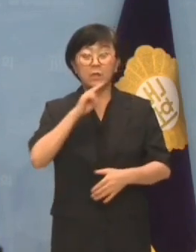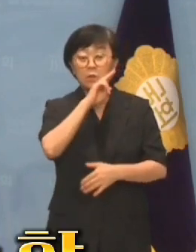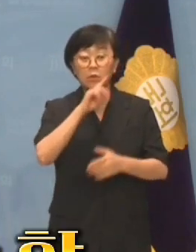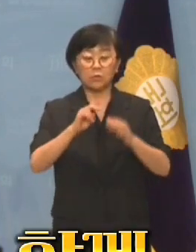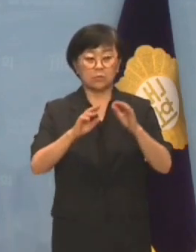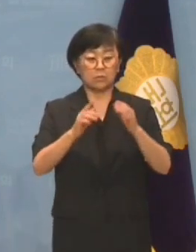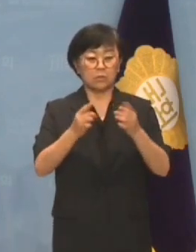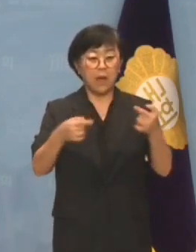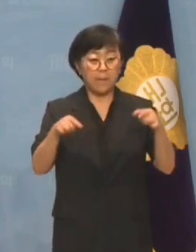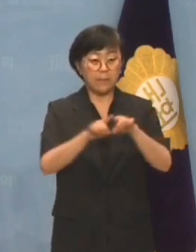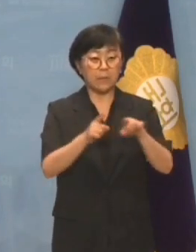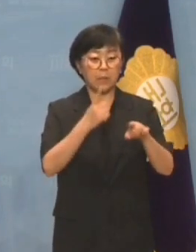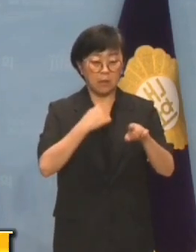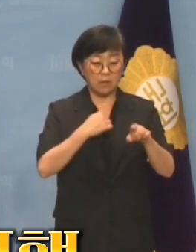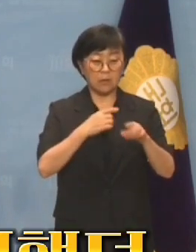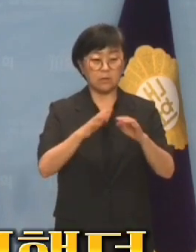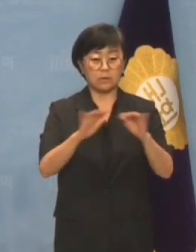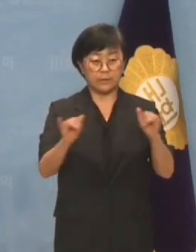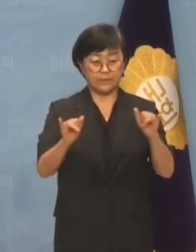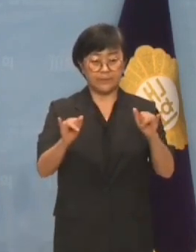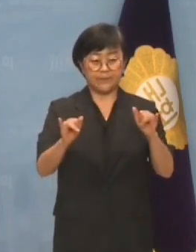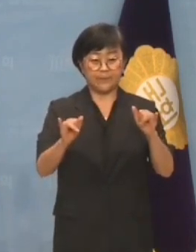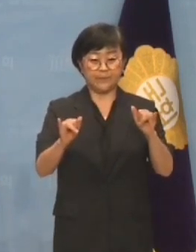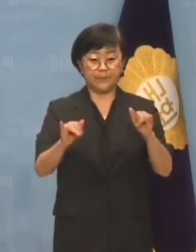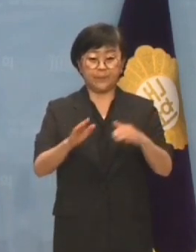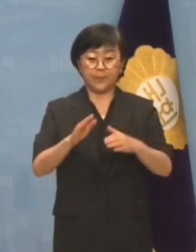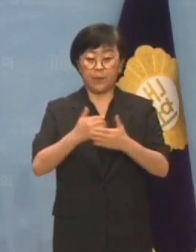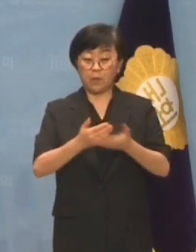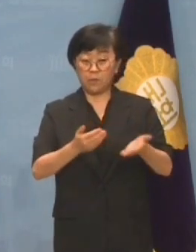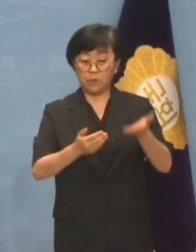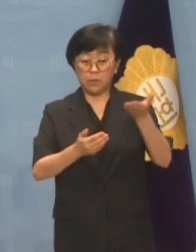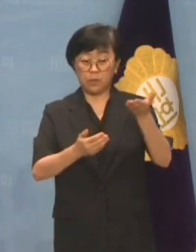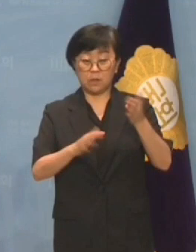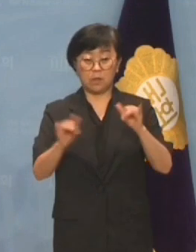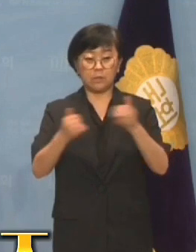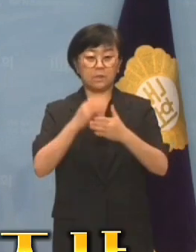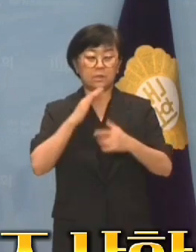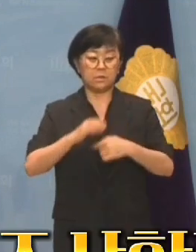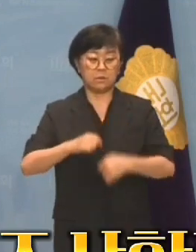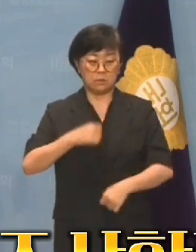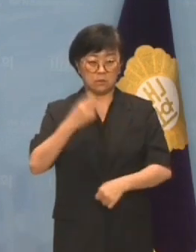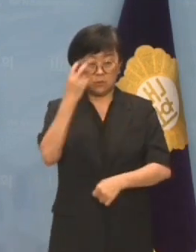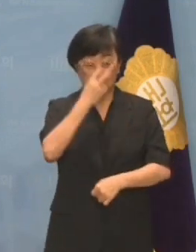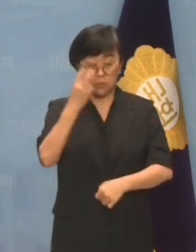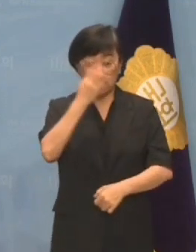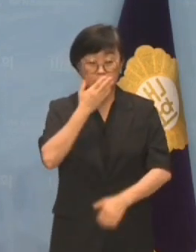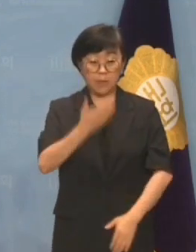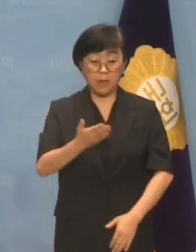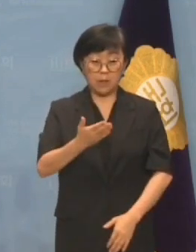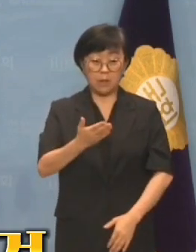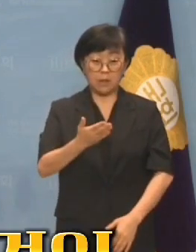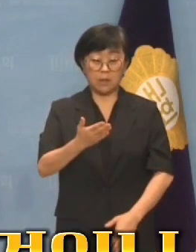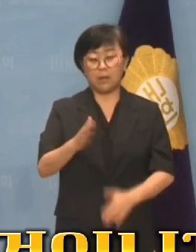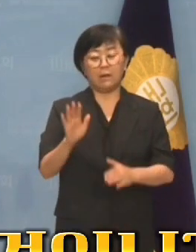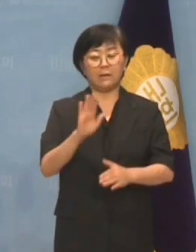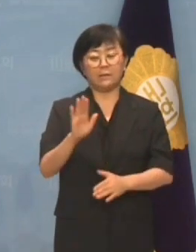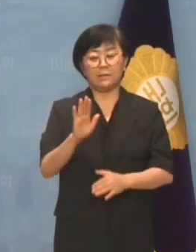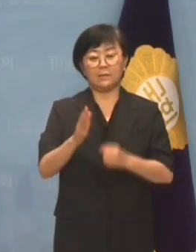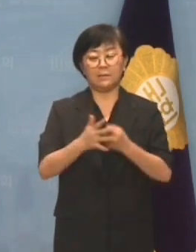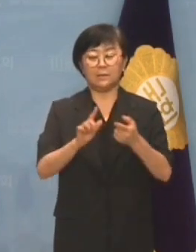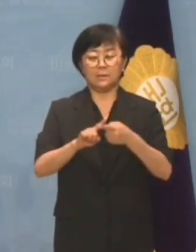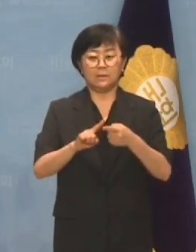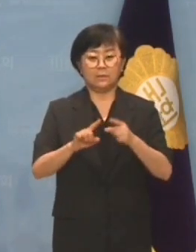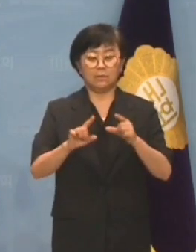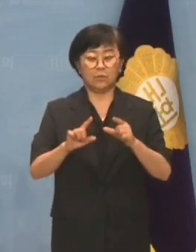의혹 대상자와 함께 손발을 맞춰 일했던 직속 상사가 진상을 조사한다니 조사를 하겠다는 것입니까?